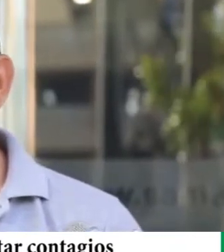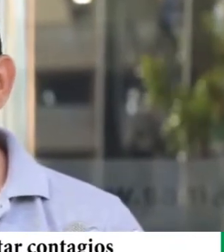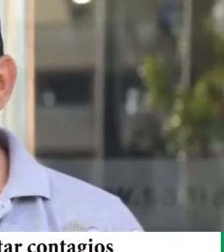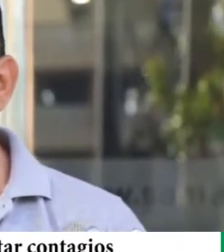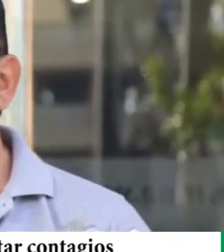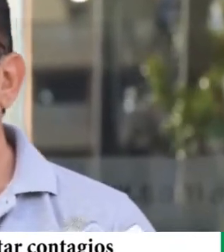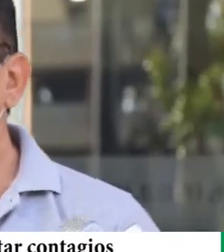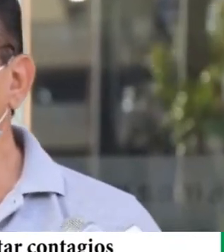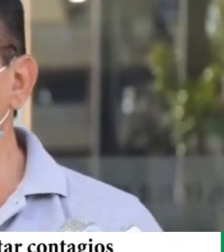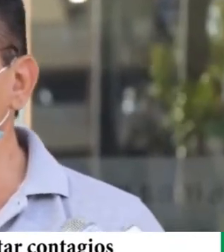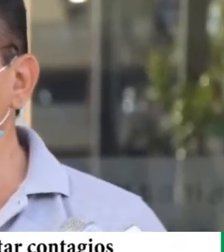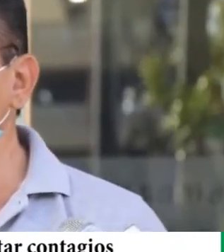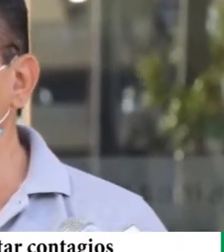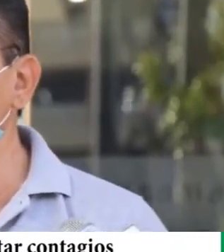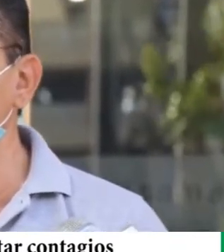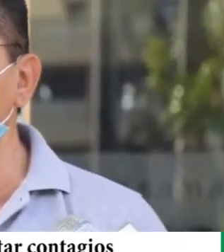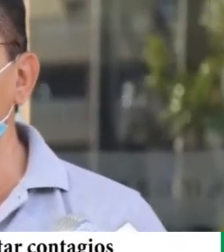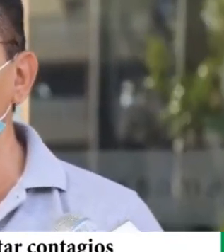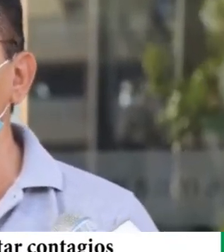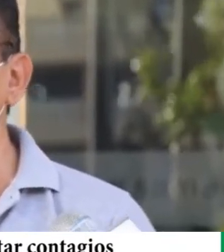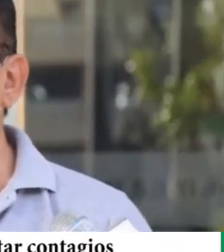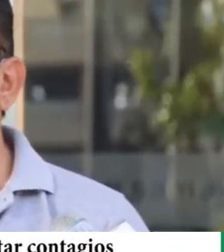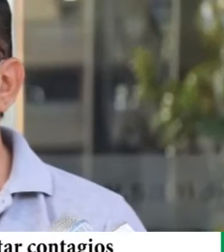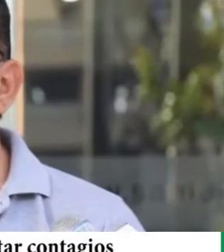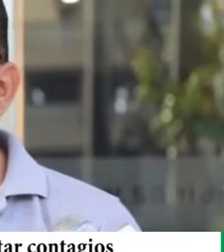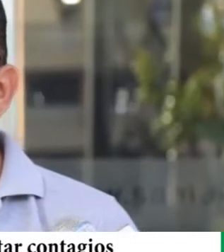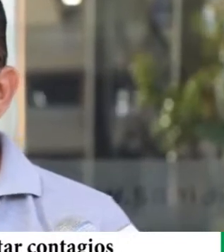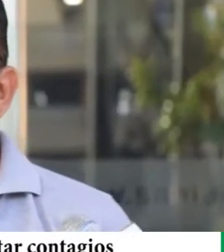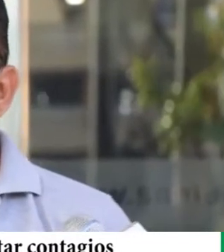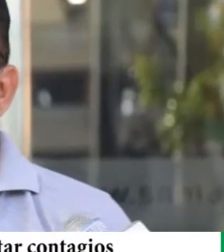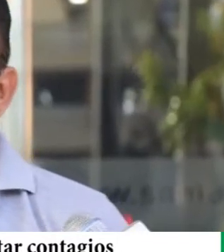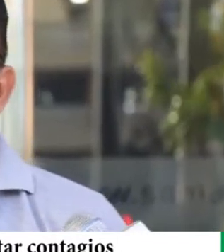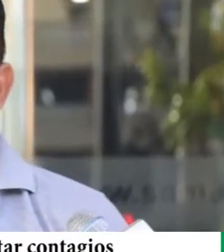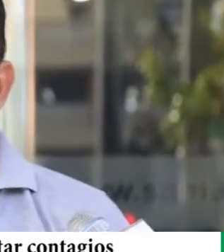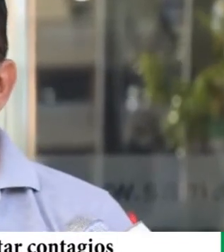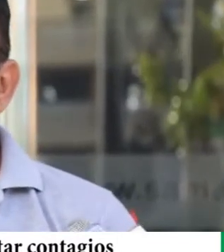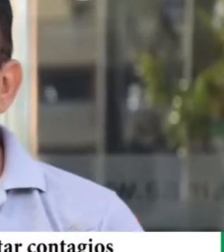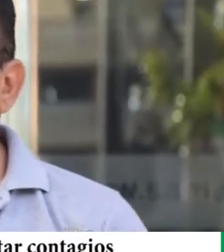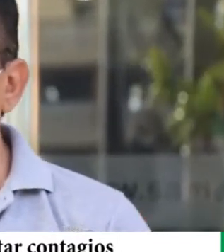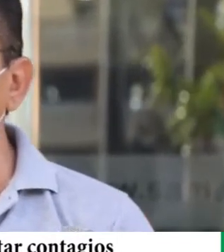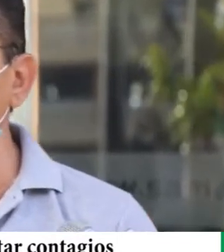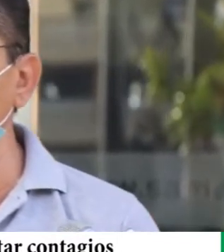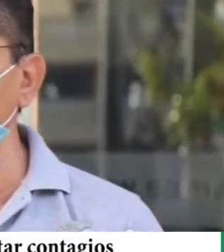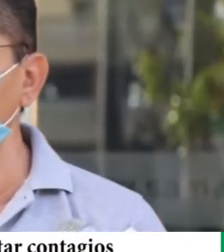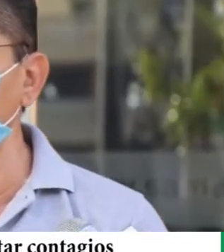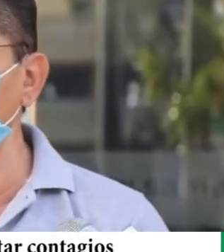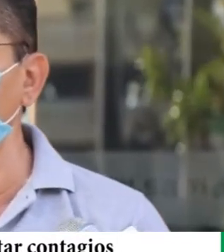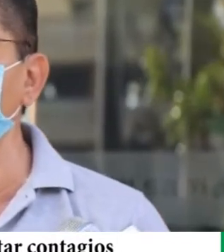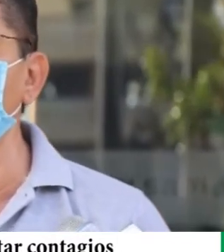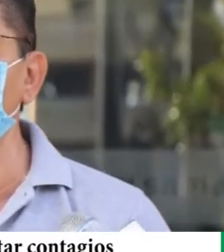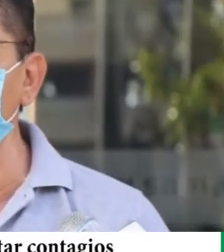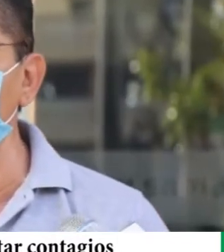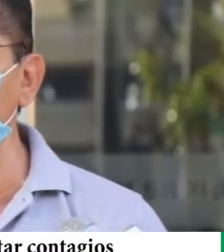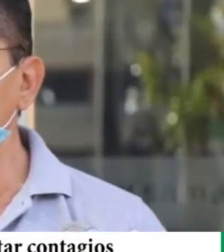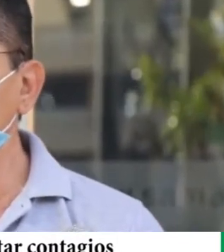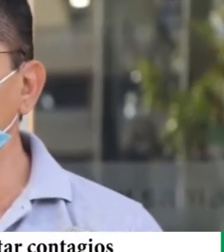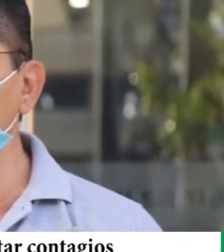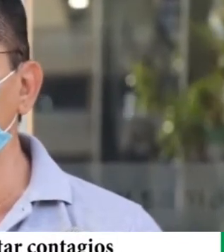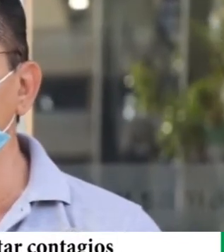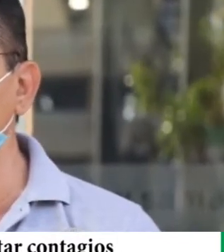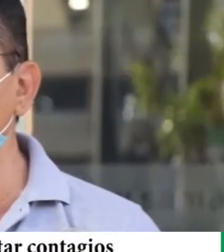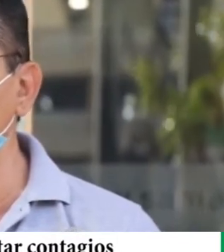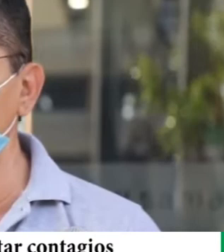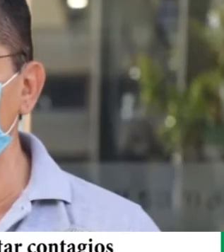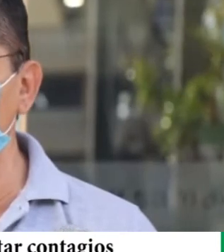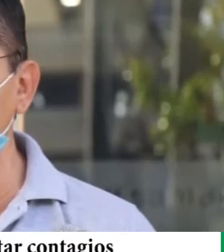el coronavirus sea el principal objetivo no quiere decir de que el trabajo que vienen